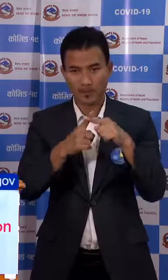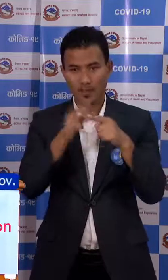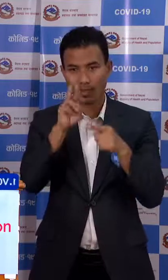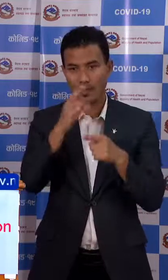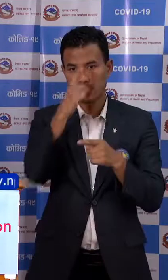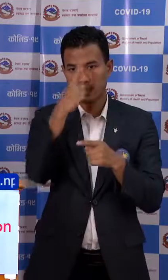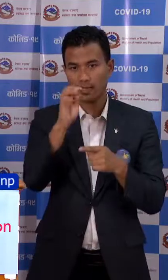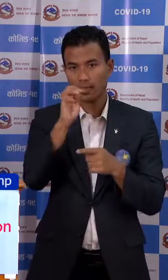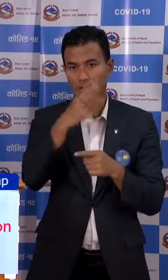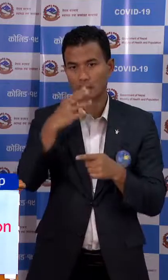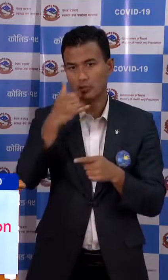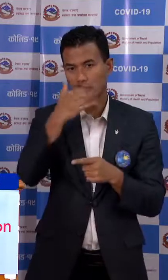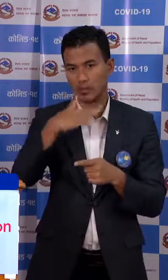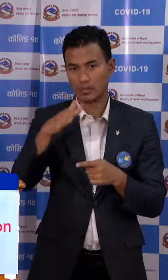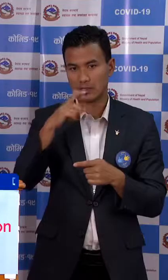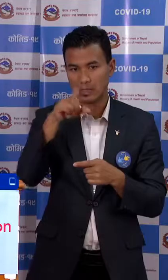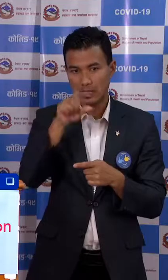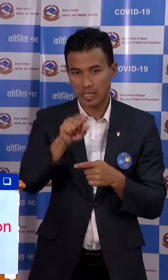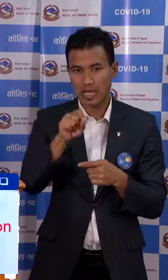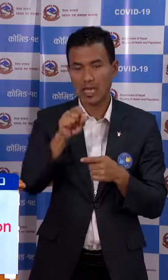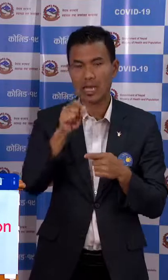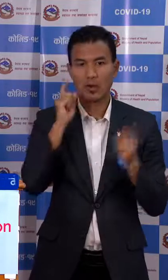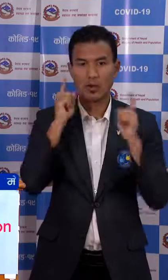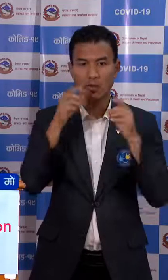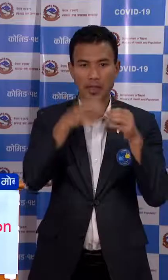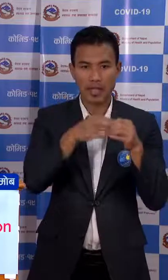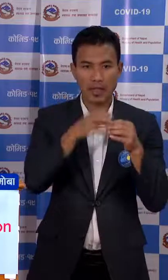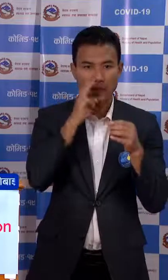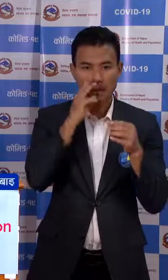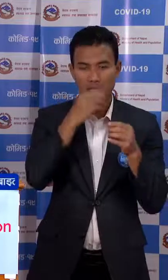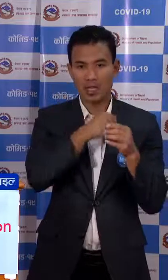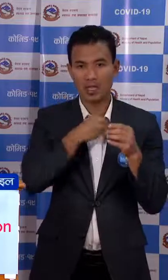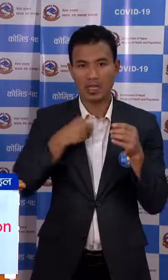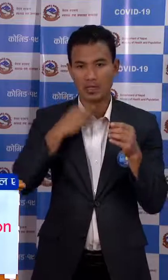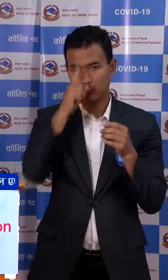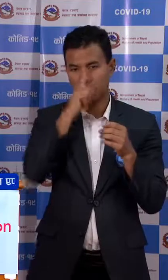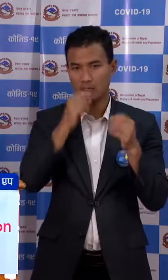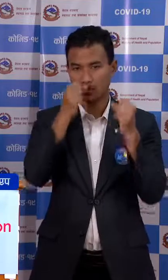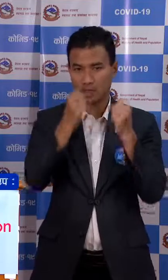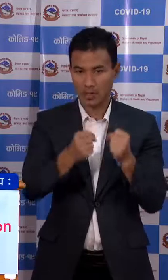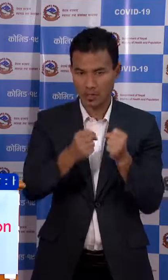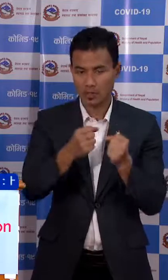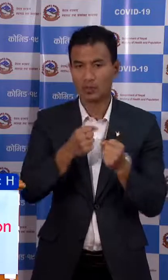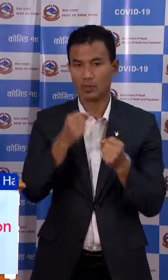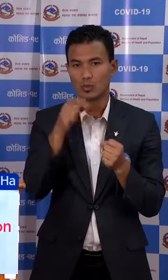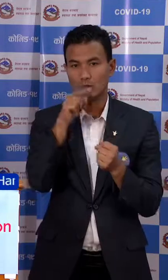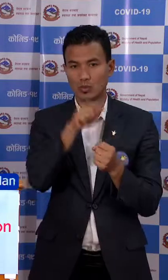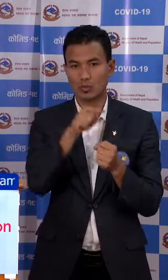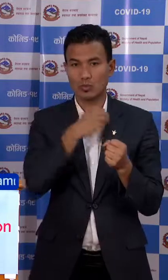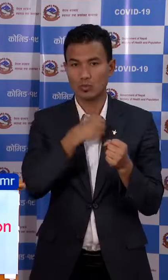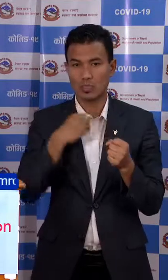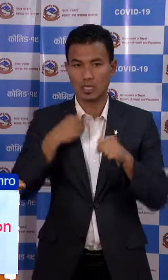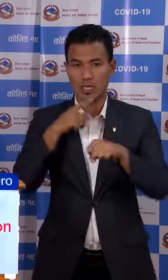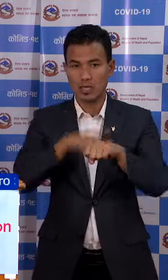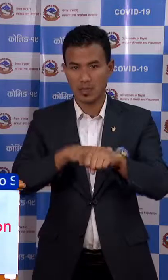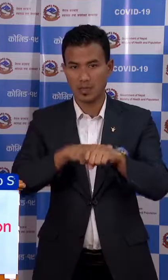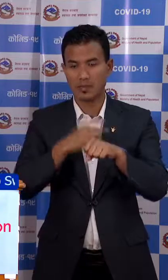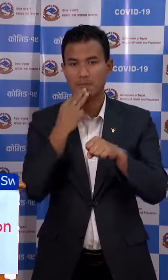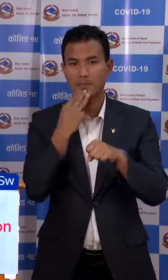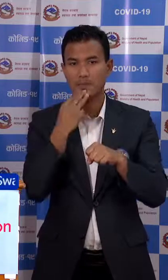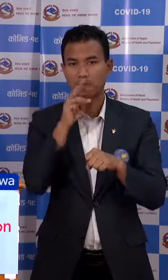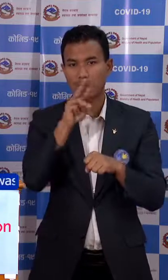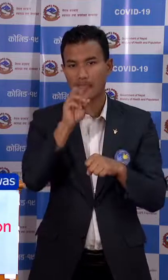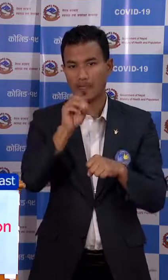नगरपाली का वाडनम नव इस्तित उपल्लो तमगास मां आईसोलेशन मां रहनुबायको, निजको उपचार को क्रम मां